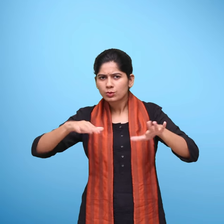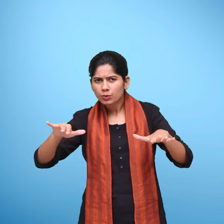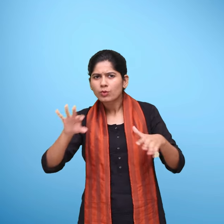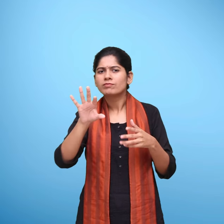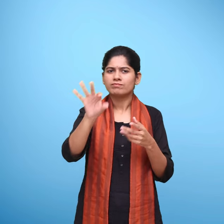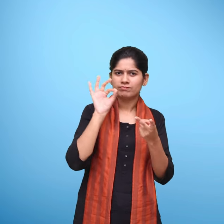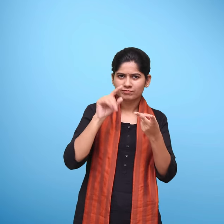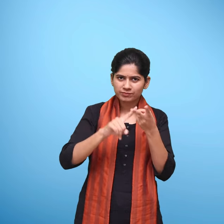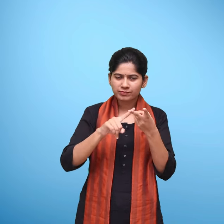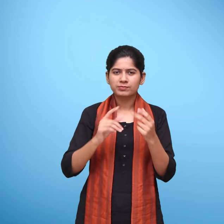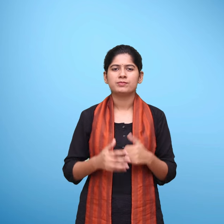शिक्षक या विद्यार्थी